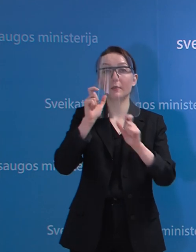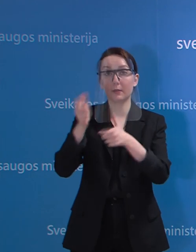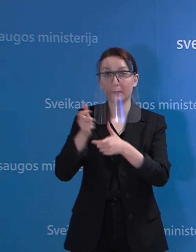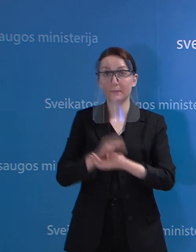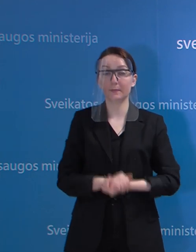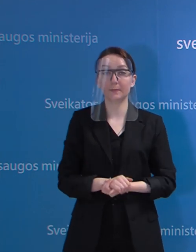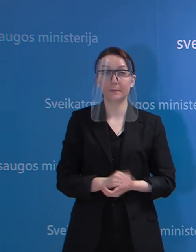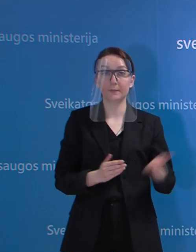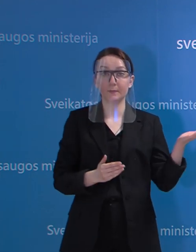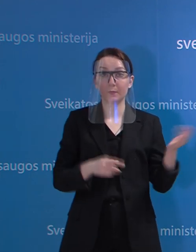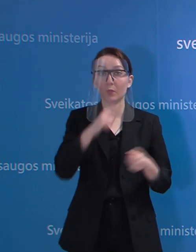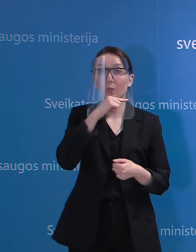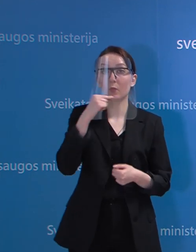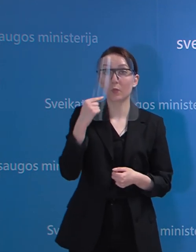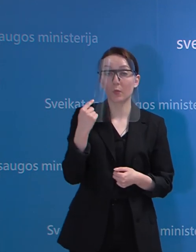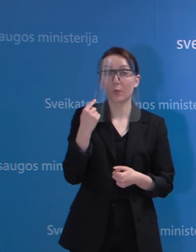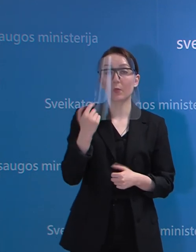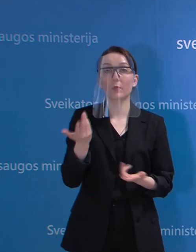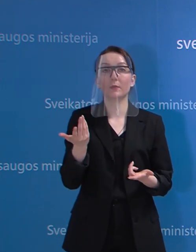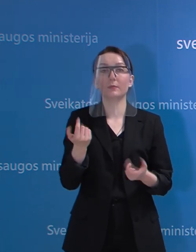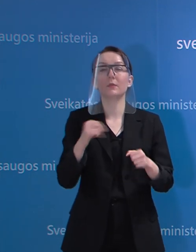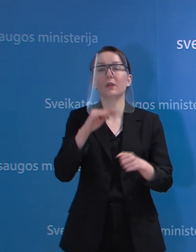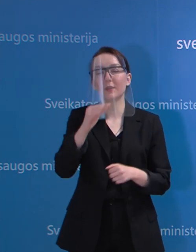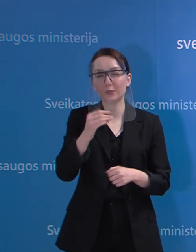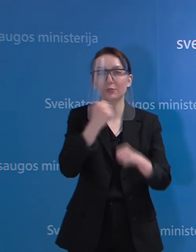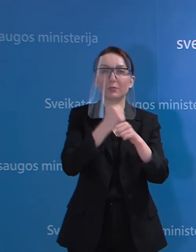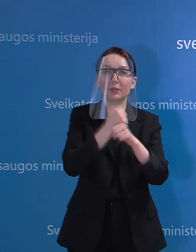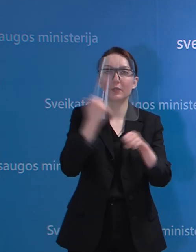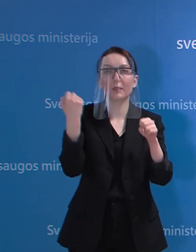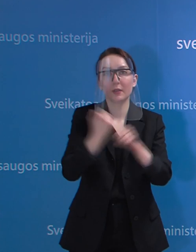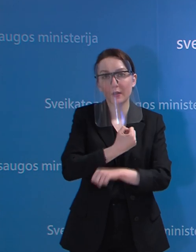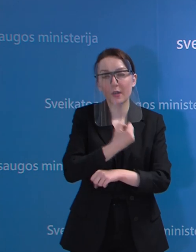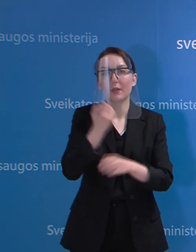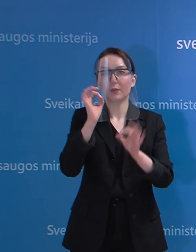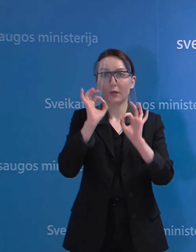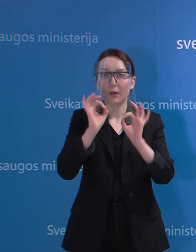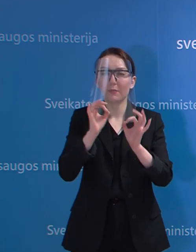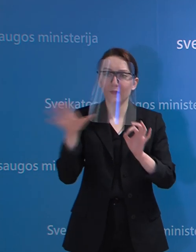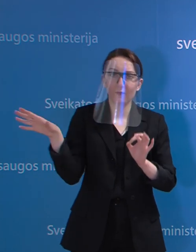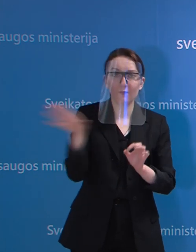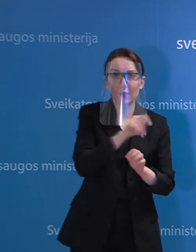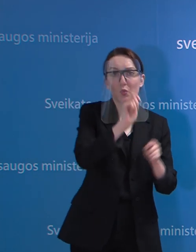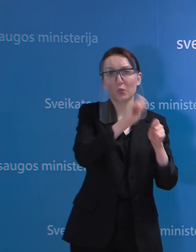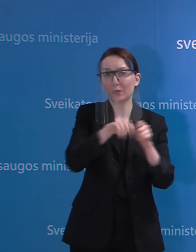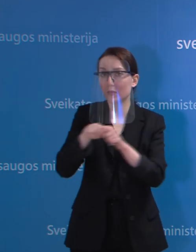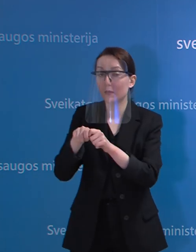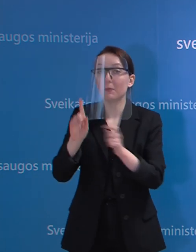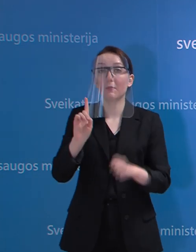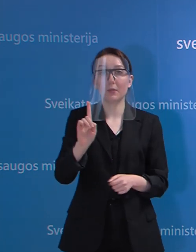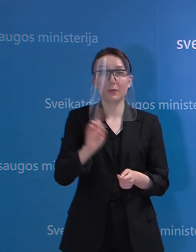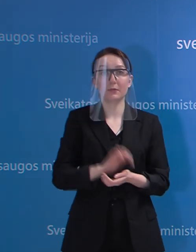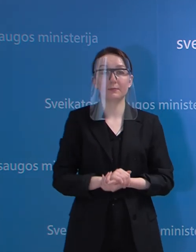Tai daug ką būtų ir logiškai, ir gerai padaryti, ir būtų, aišku, įdėlų jos visus paimti ir ištirti.